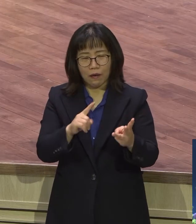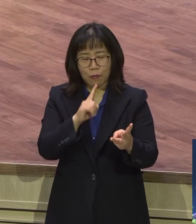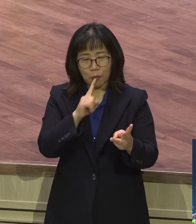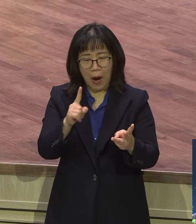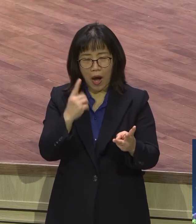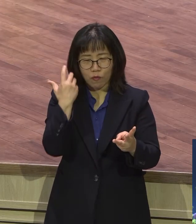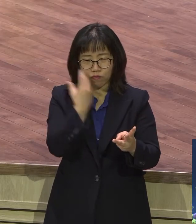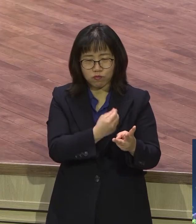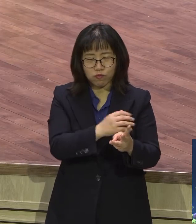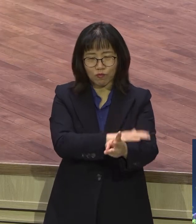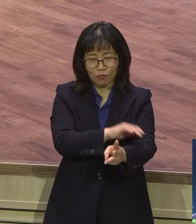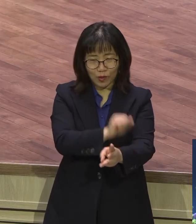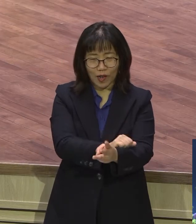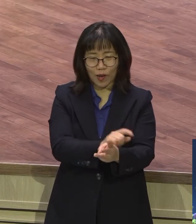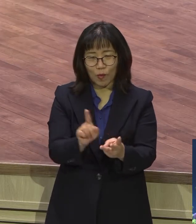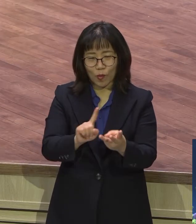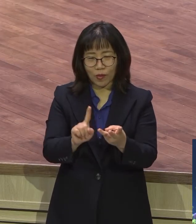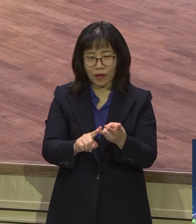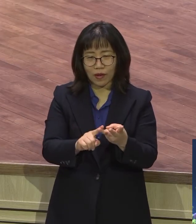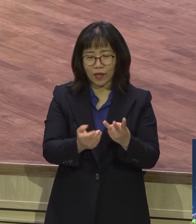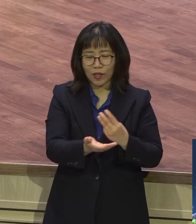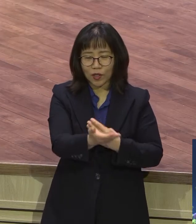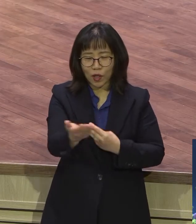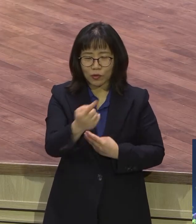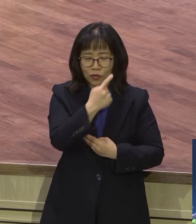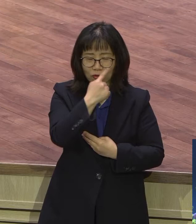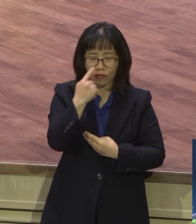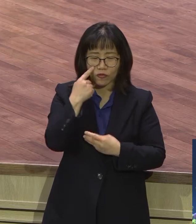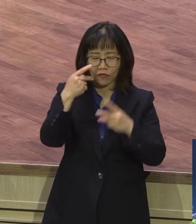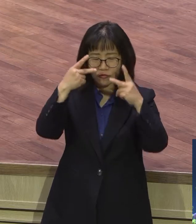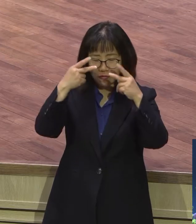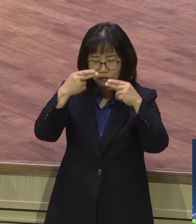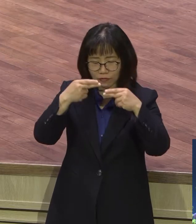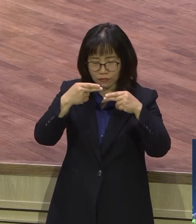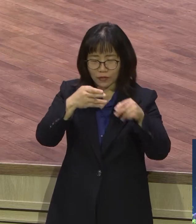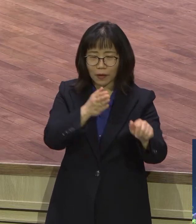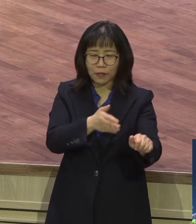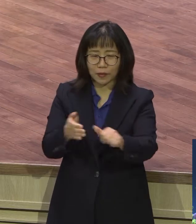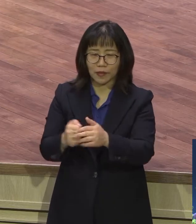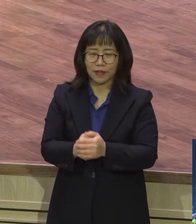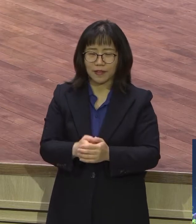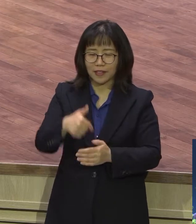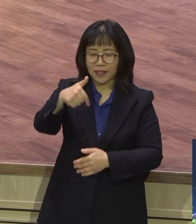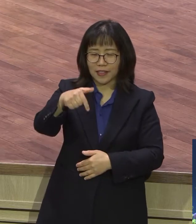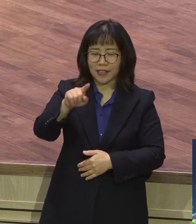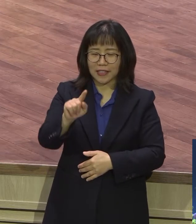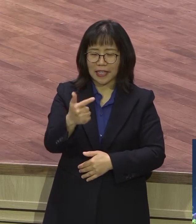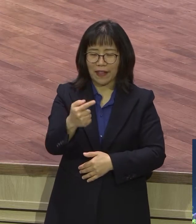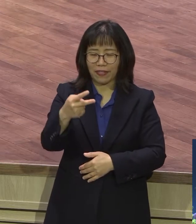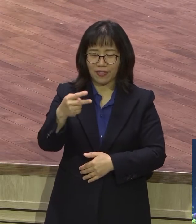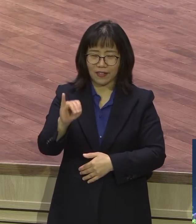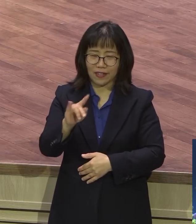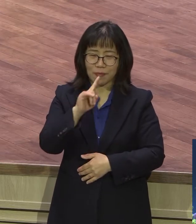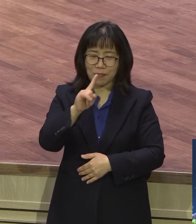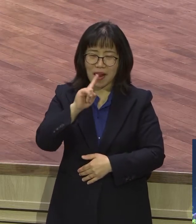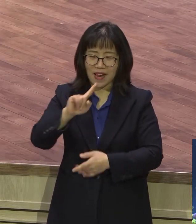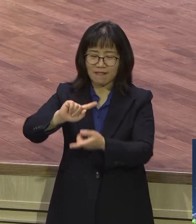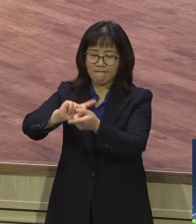정도로서는 여러분 눈을 감으십시오 하더니 깐디의 말을 한마디하고 한마디 말씀을 드리겠습니다.